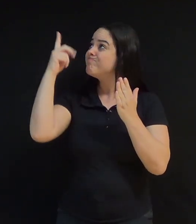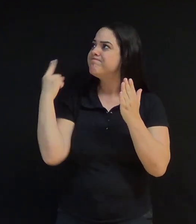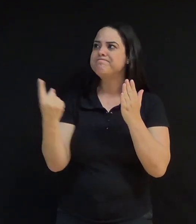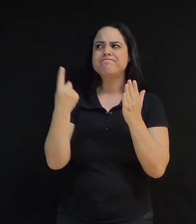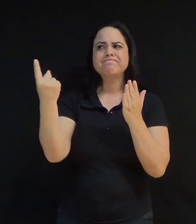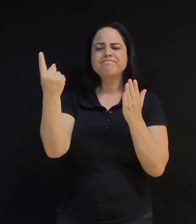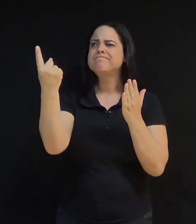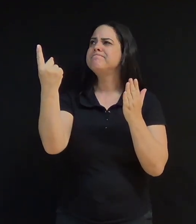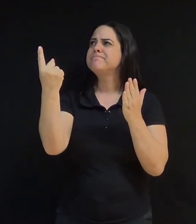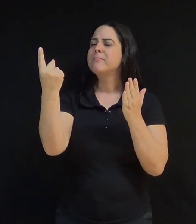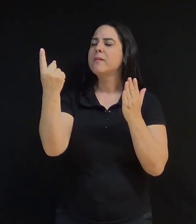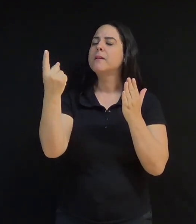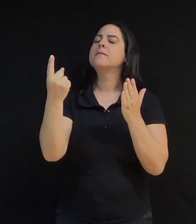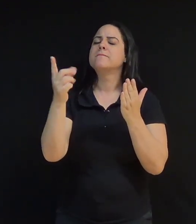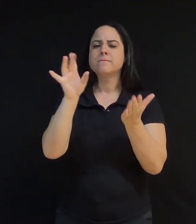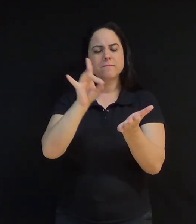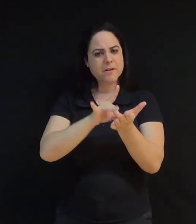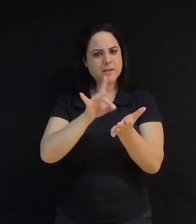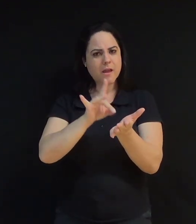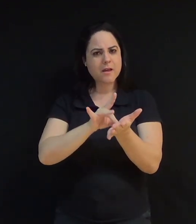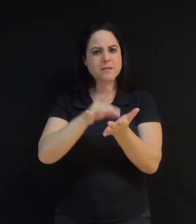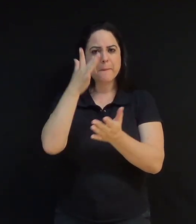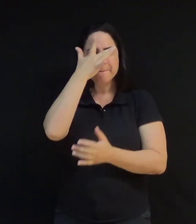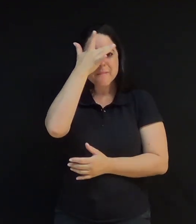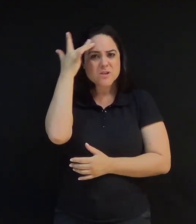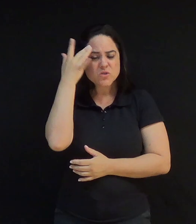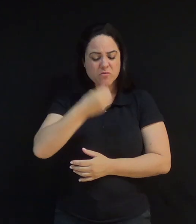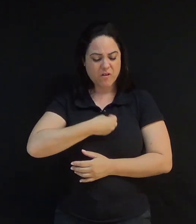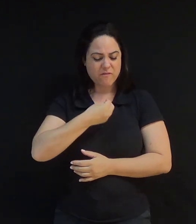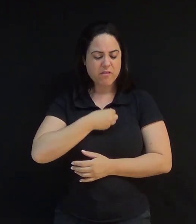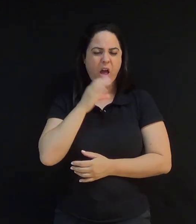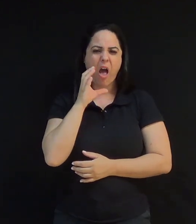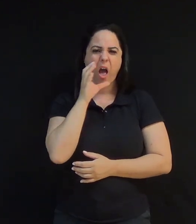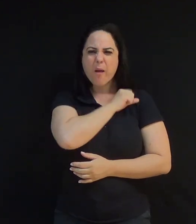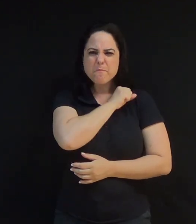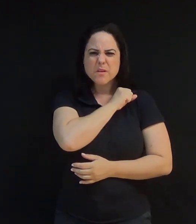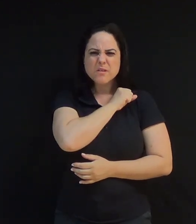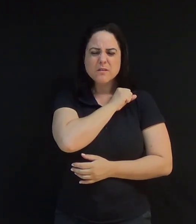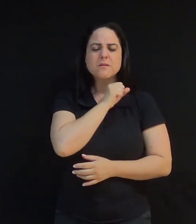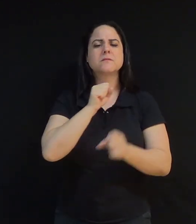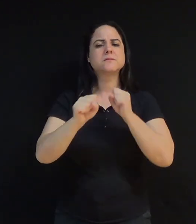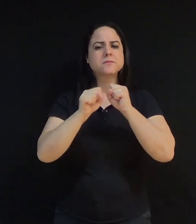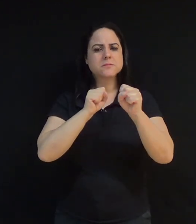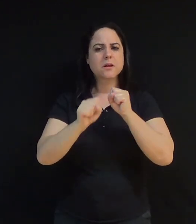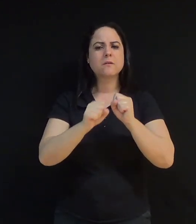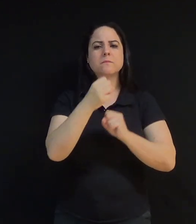De fato, o homem não passa de um sopro Salmo 39, 5